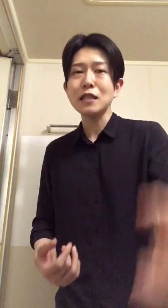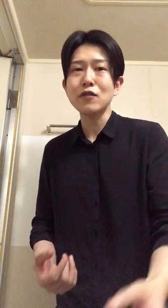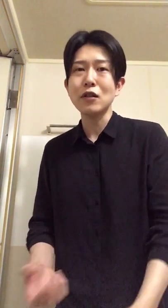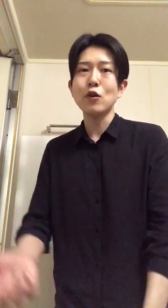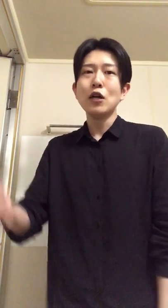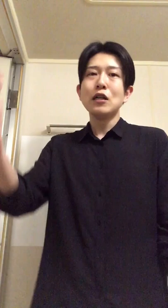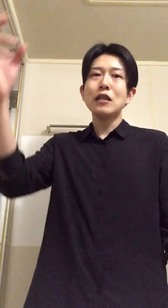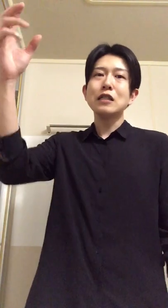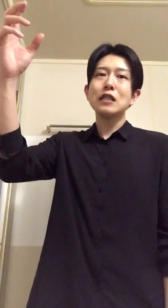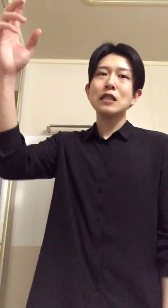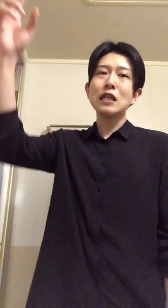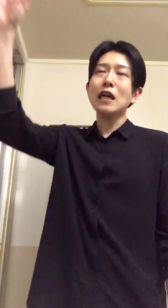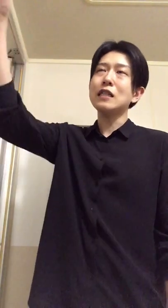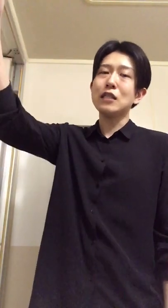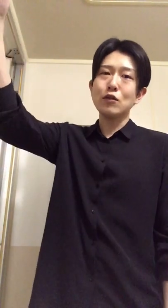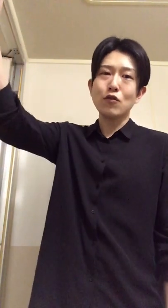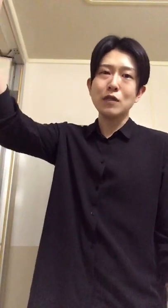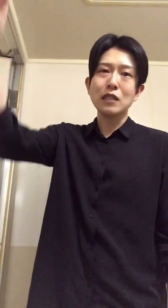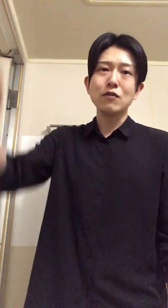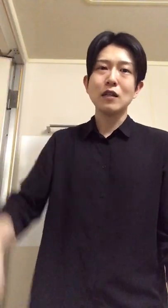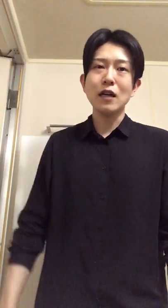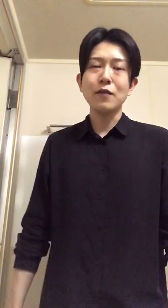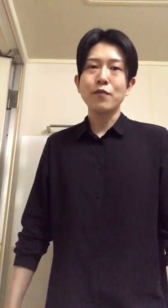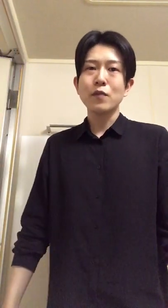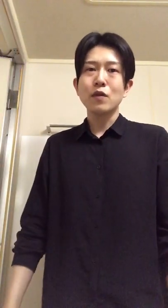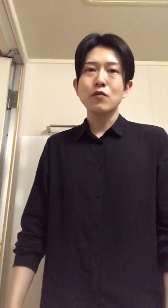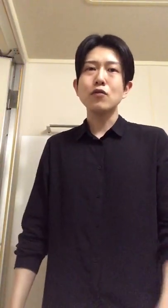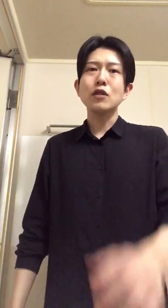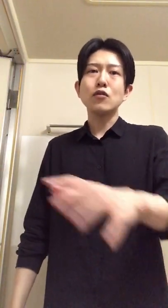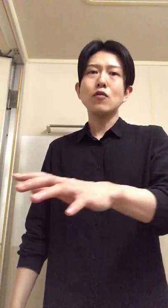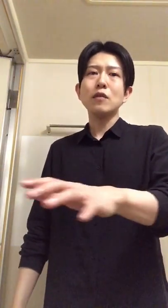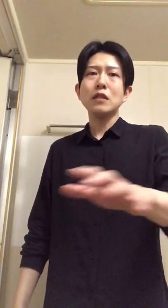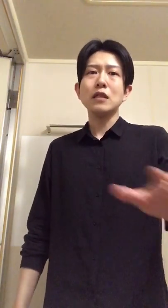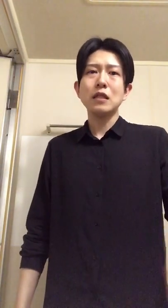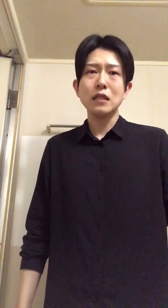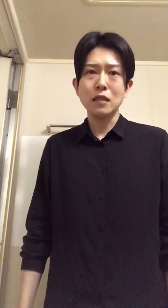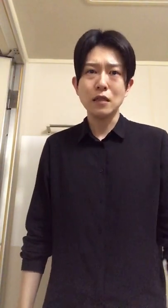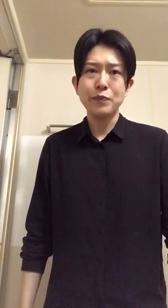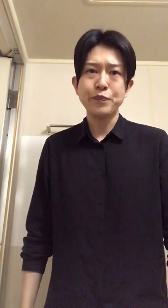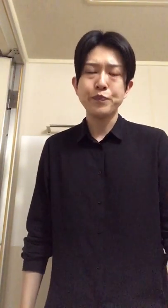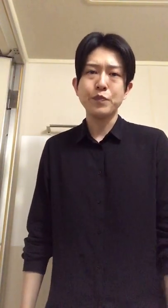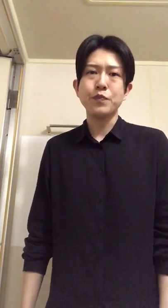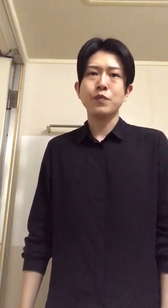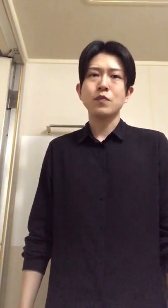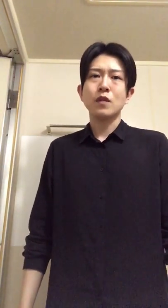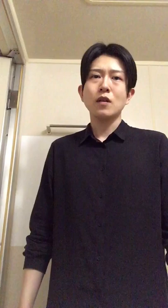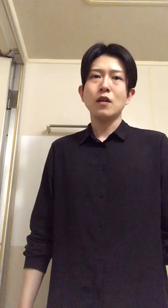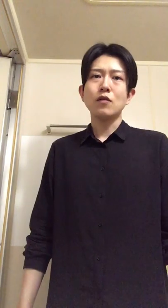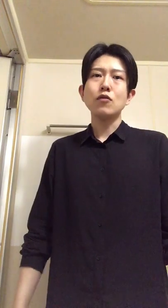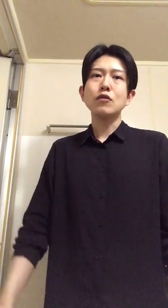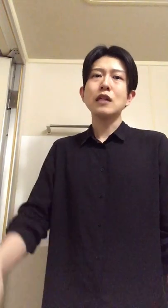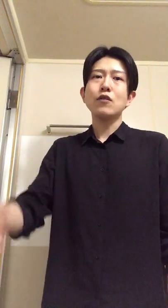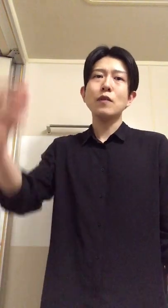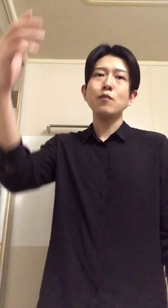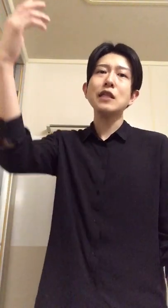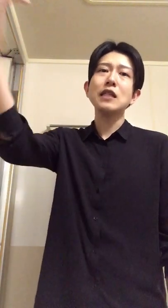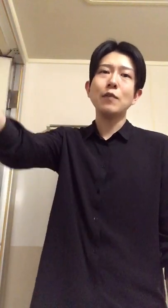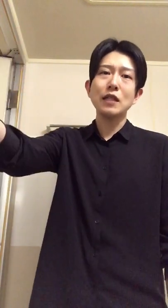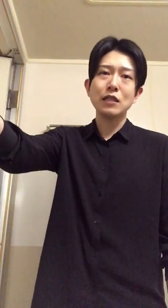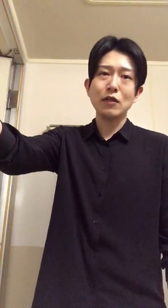指してるのは世界一のところ目指してるから普通にしてはそこまで目指してないじゃないうんこの世界のメシアを目指してる